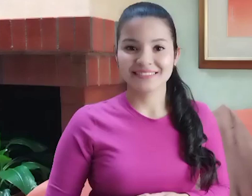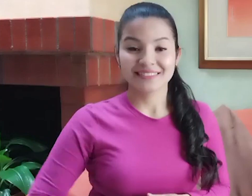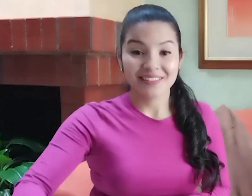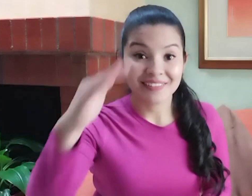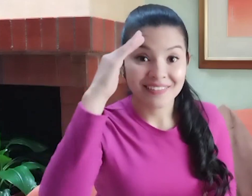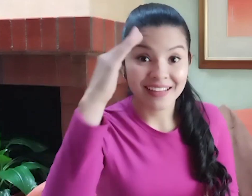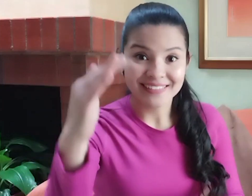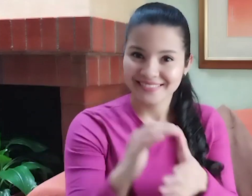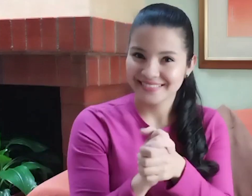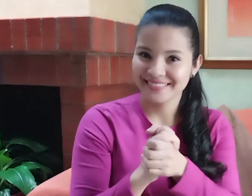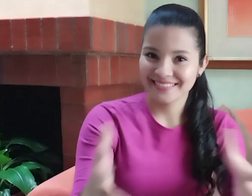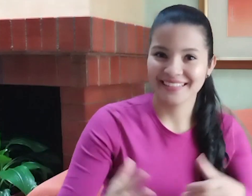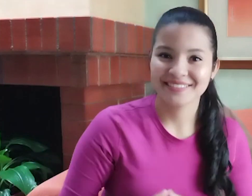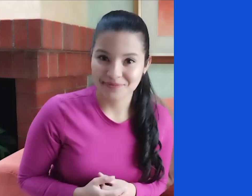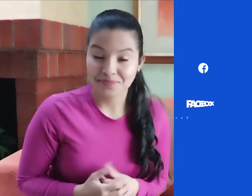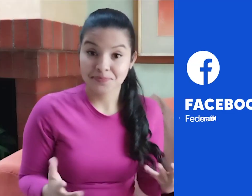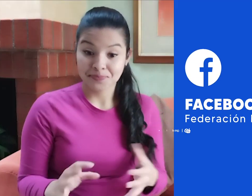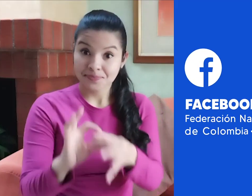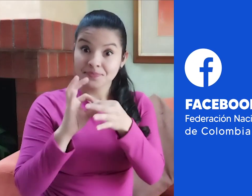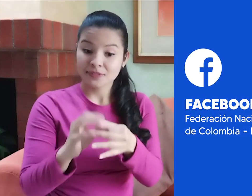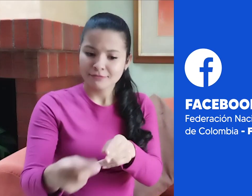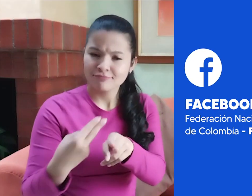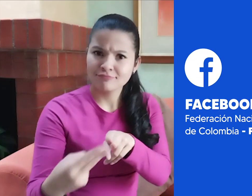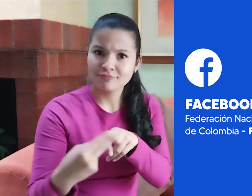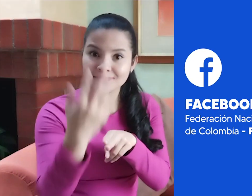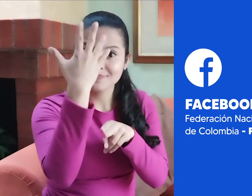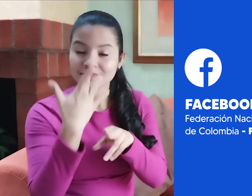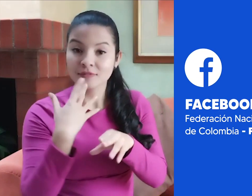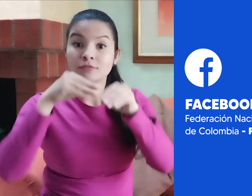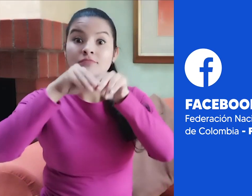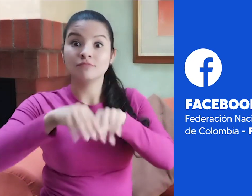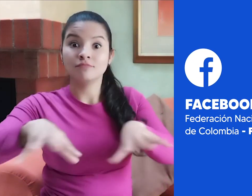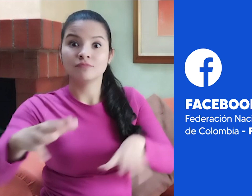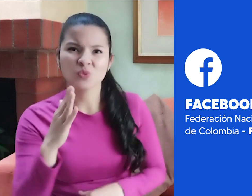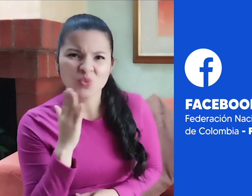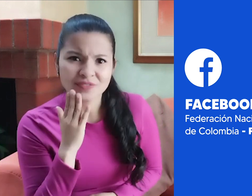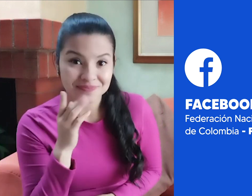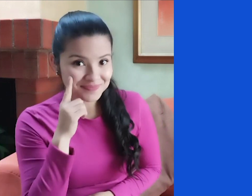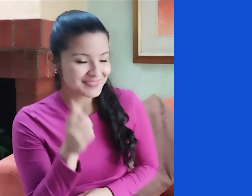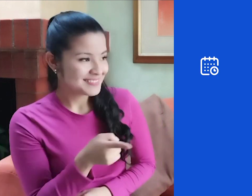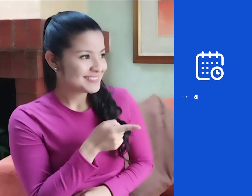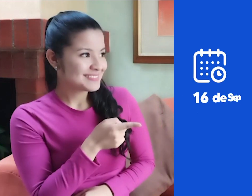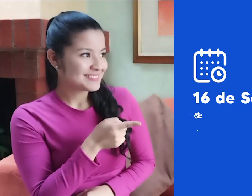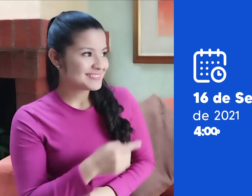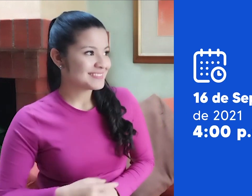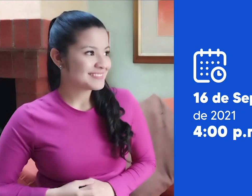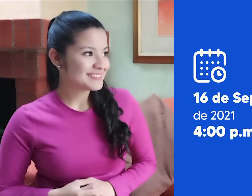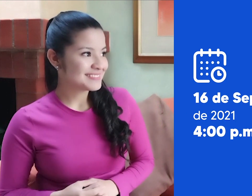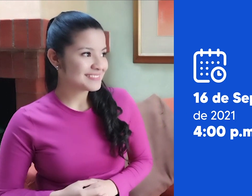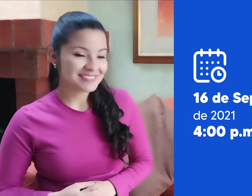Hola, un cordial saludo. El próximo Facebook Live de Fenas Call será el 16 de septiembre